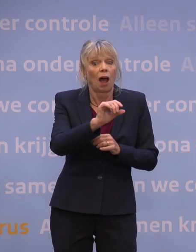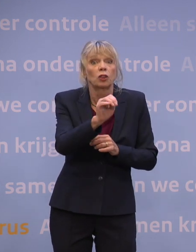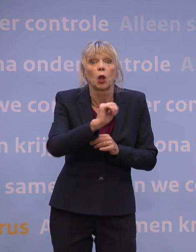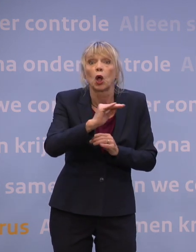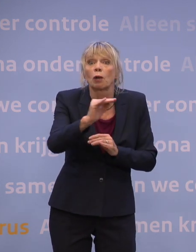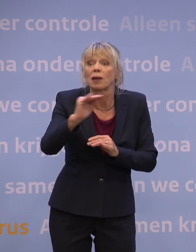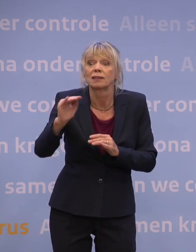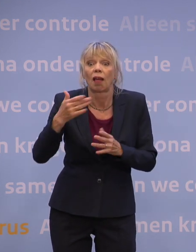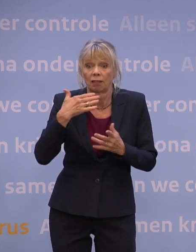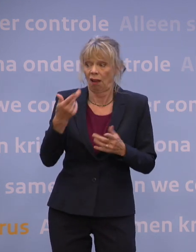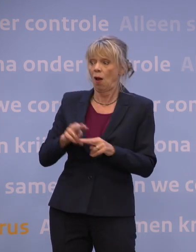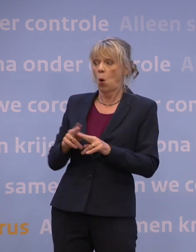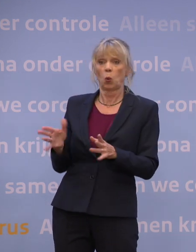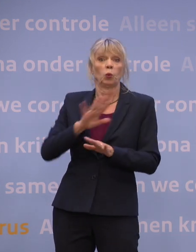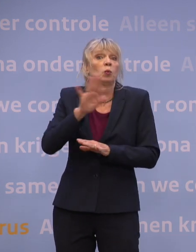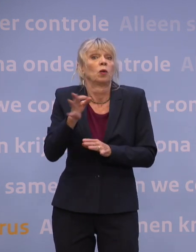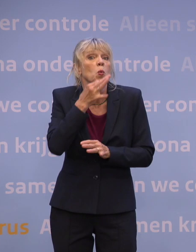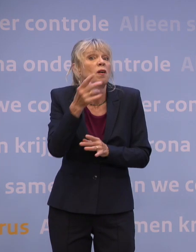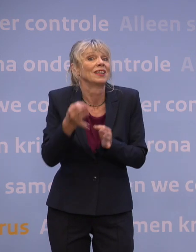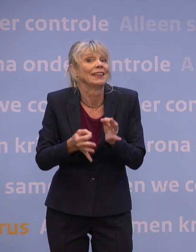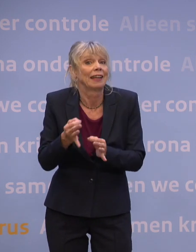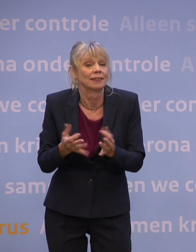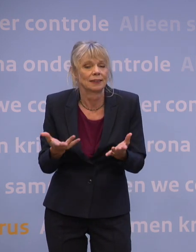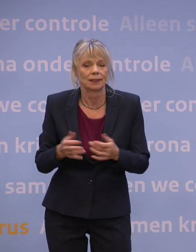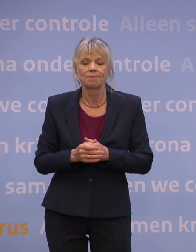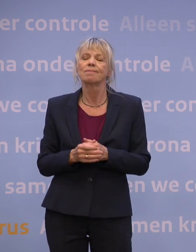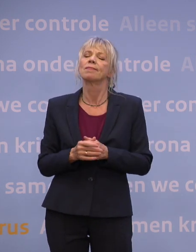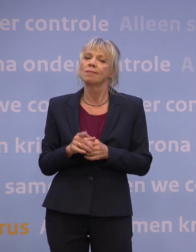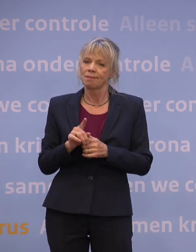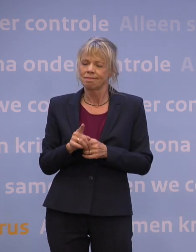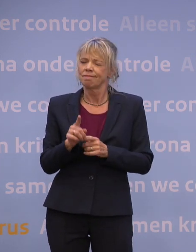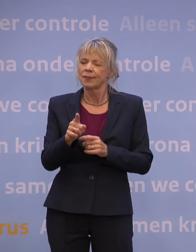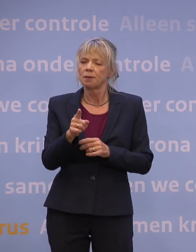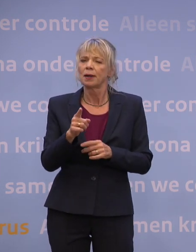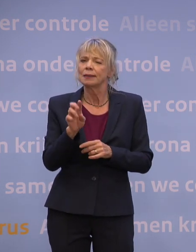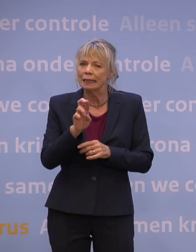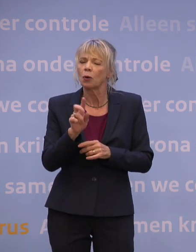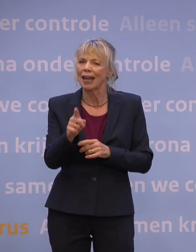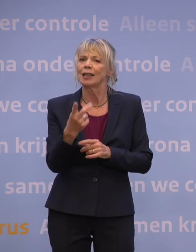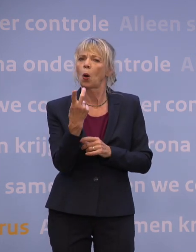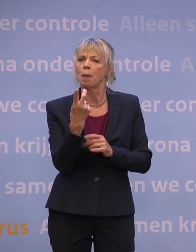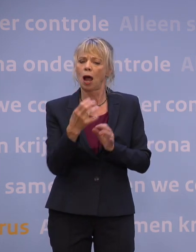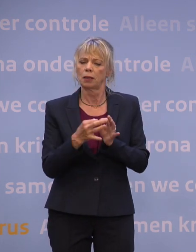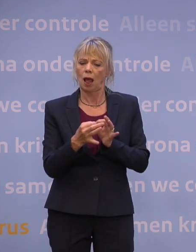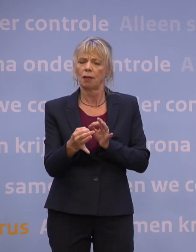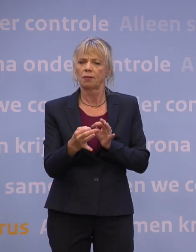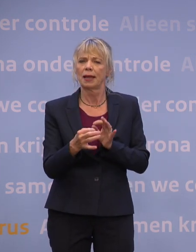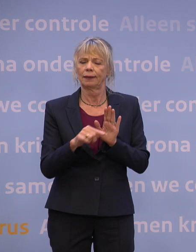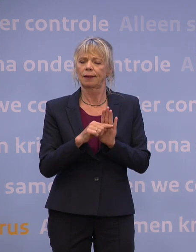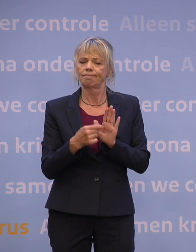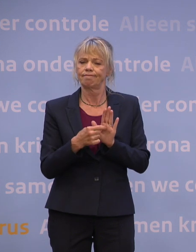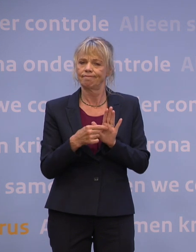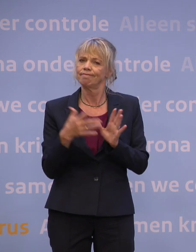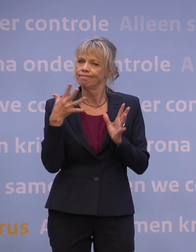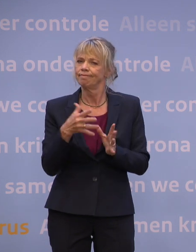maar dat zou kunnen. Dat trouwens ook een belangrijke reden om die anderhalve meter nog maar even aan te houden, je gewoon even aan de regels te houden, dat is één. Stel nou dat je al weg wil op